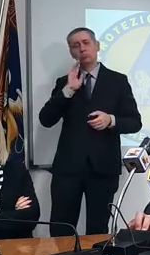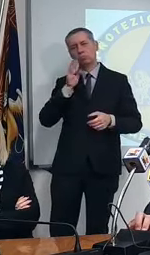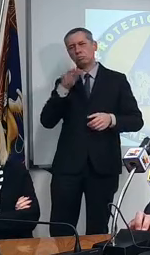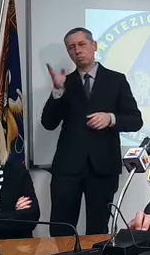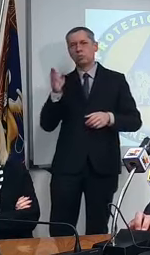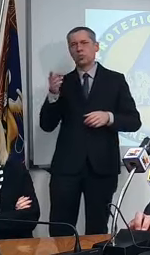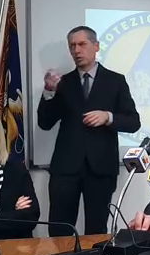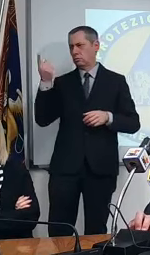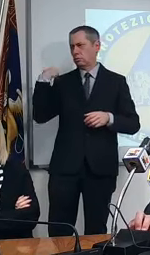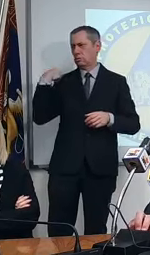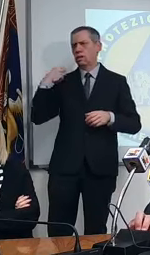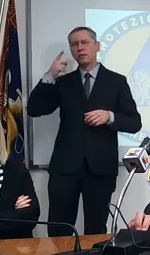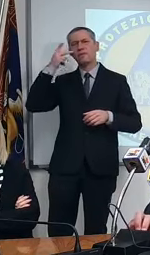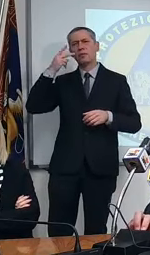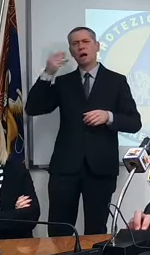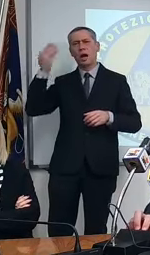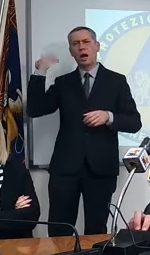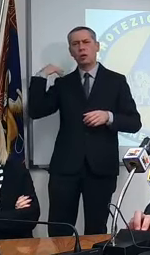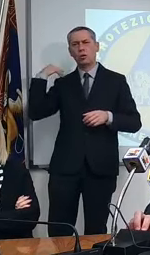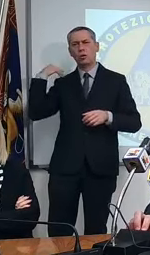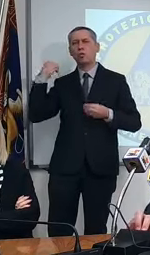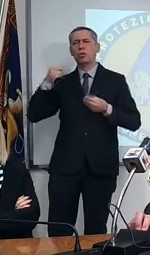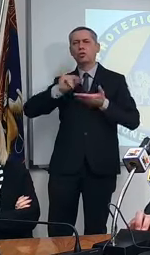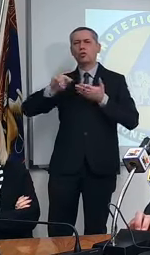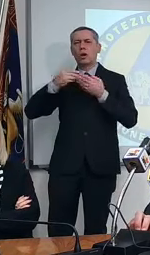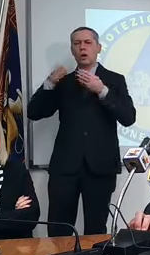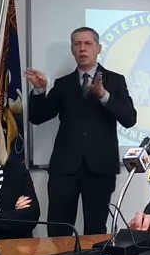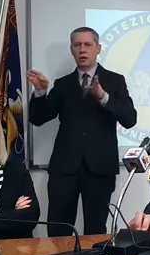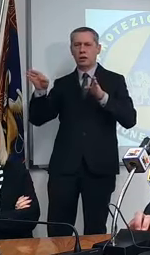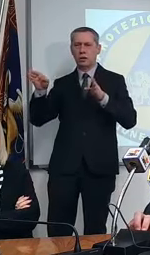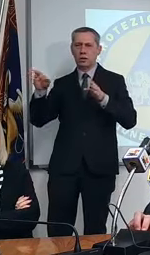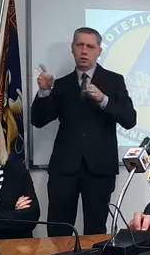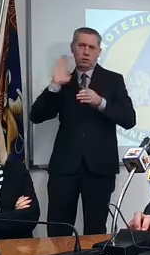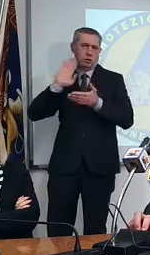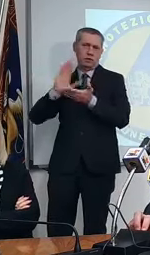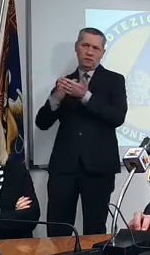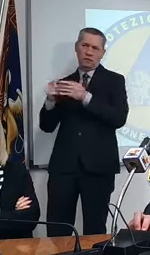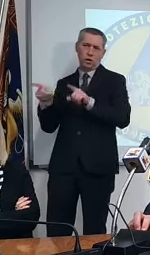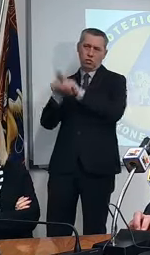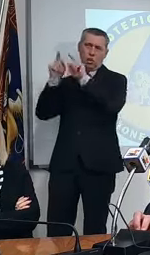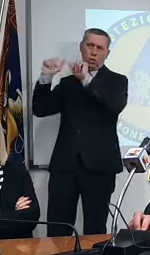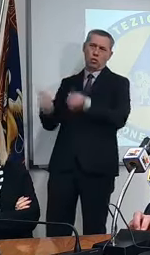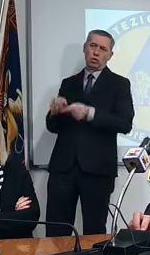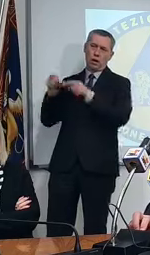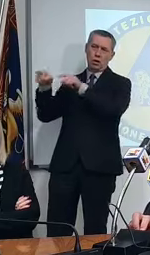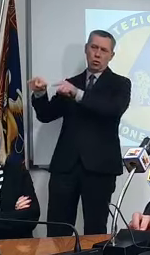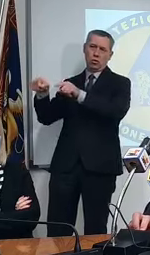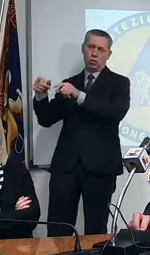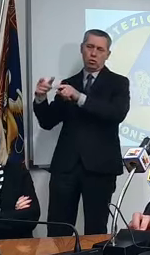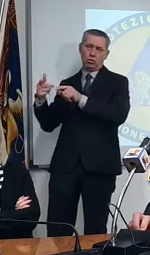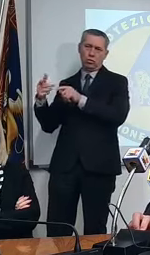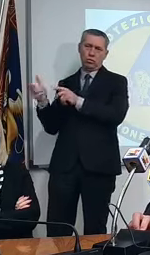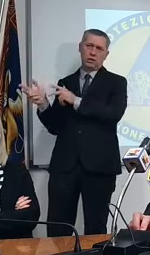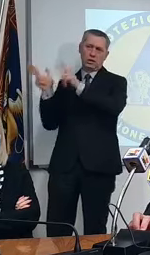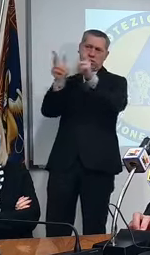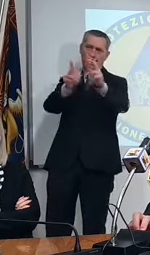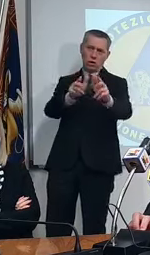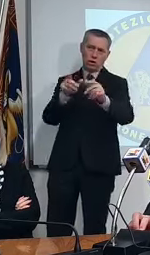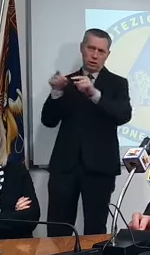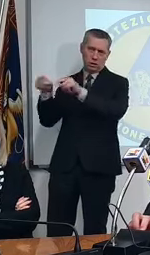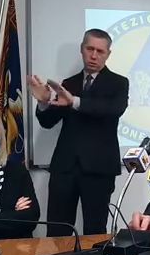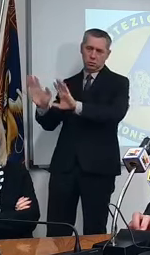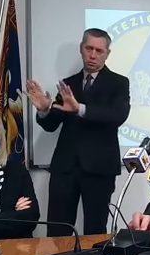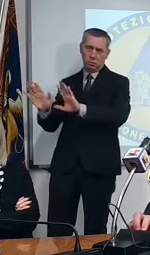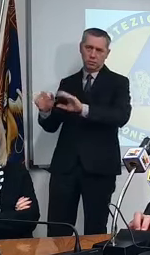quello che abbiamo detto a febbraio quando abbiamo aperto lo stesso modello recuperiamo grazie casomai faccio fare oggi facciamo fare Carlo alla